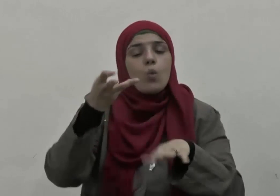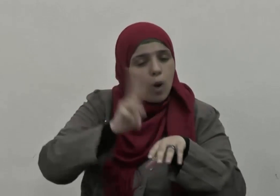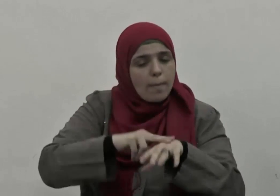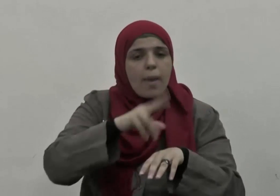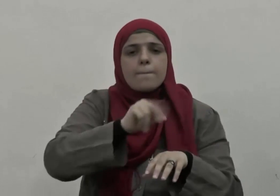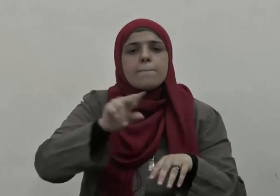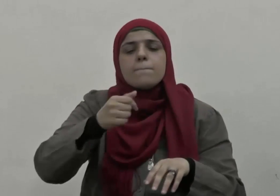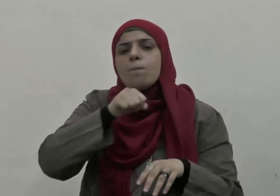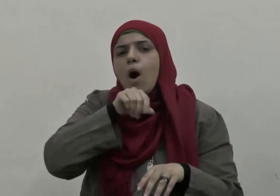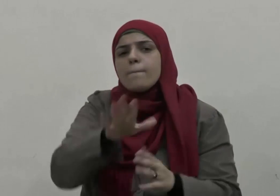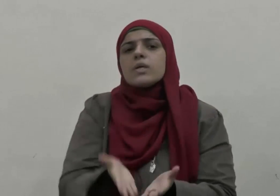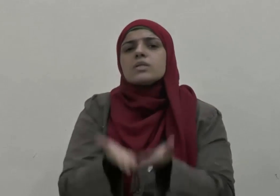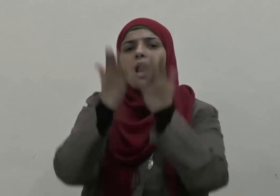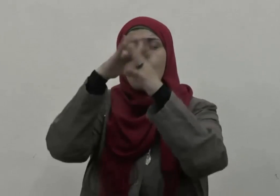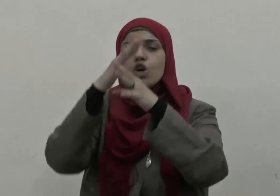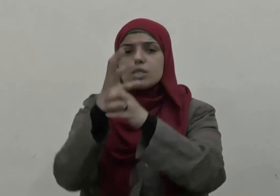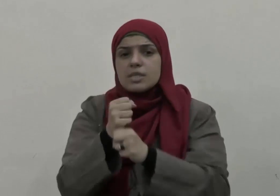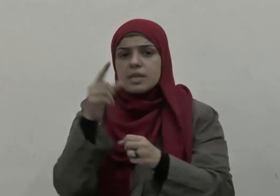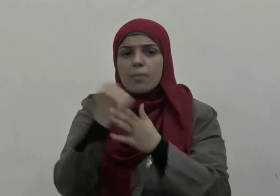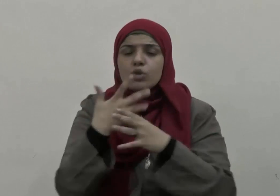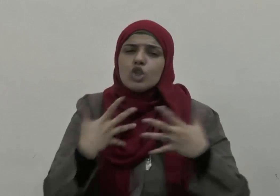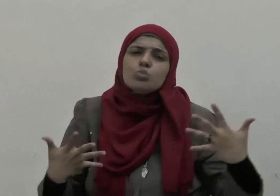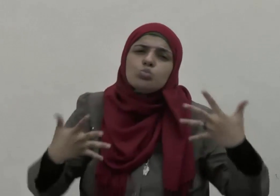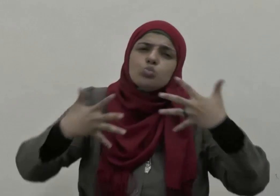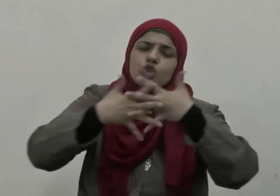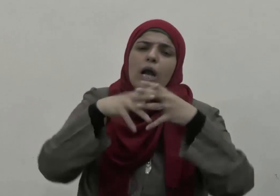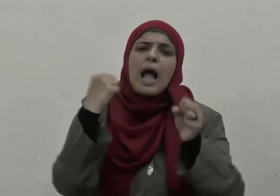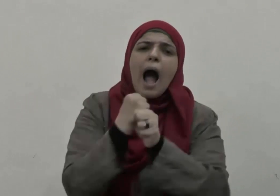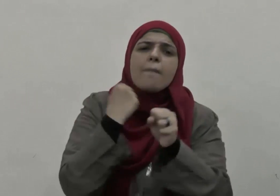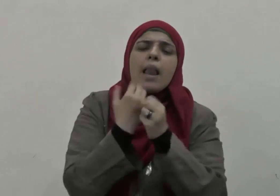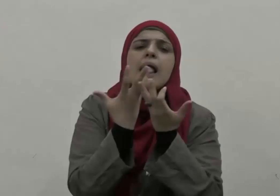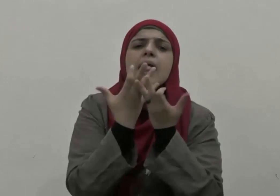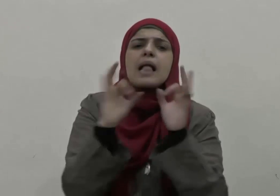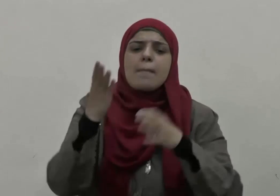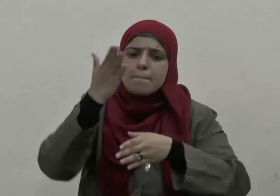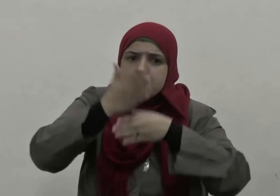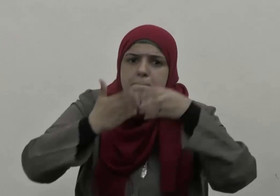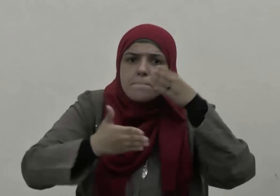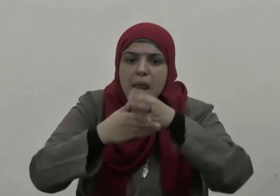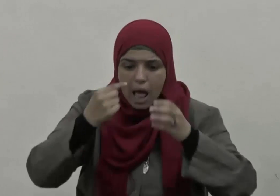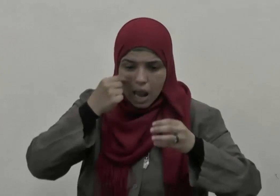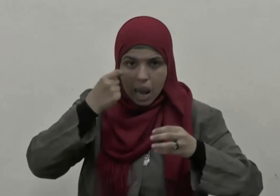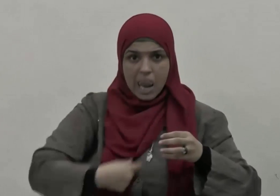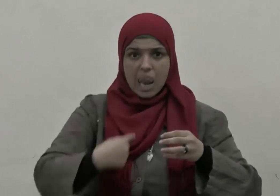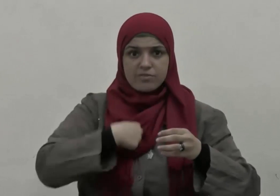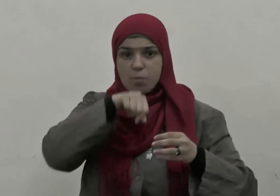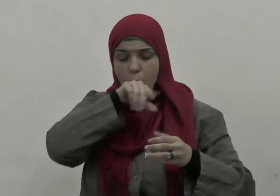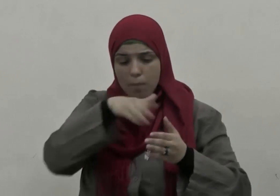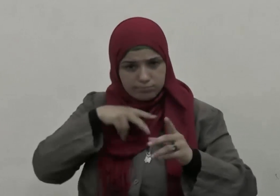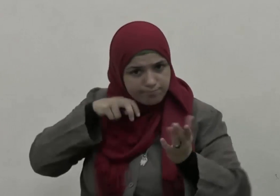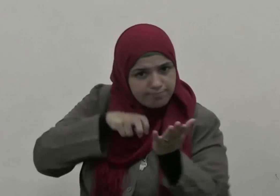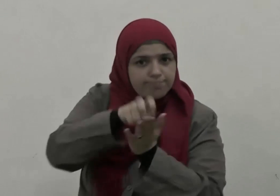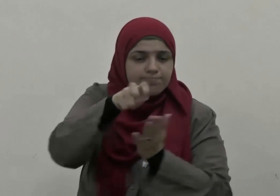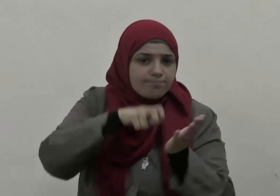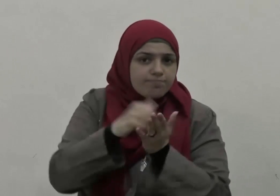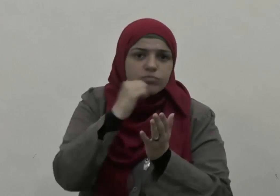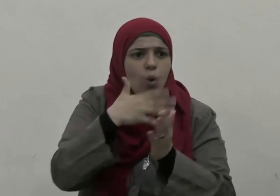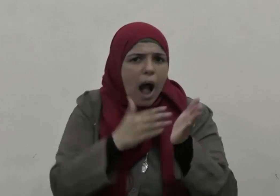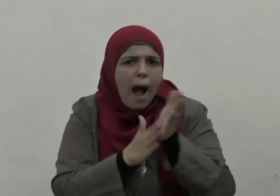كان صلى الله عليه وسلم نشاركهم العمل والبناء بنفسه ويحفهم